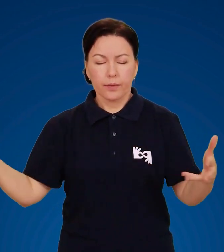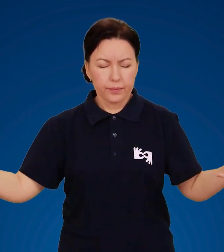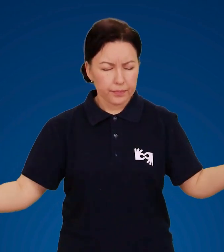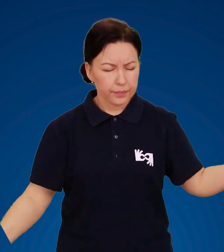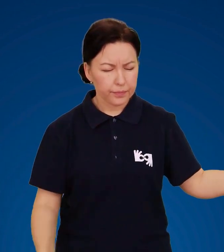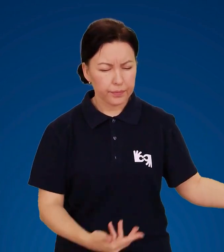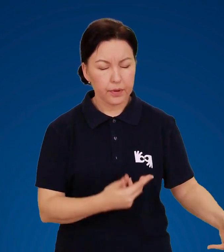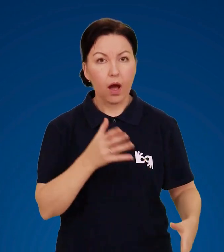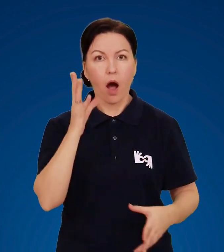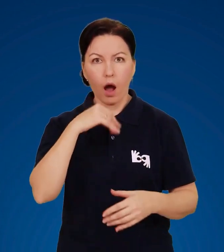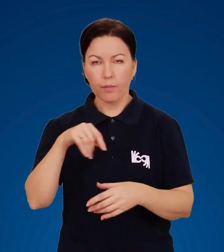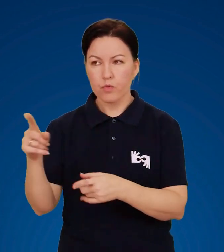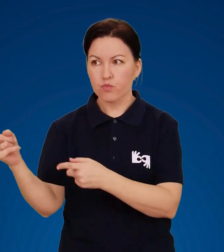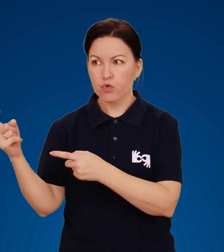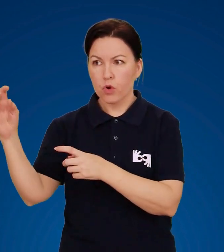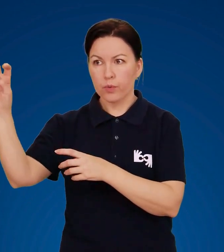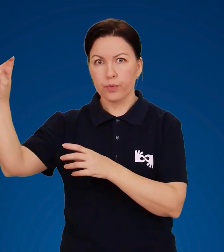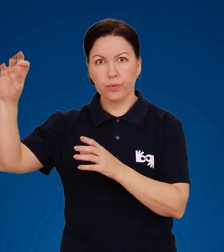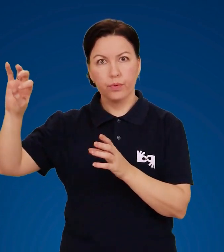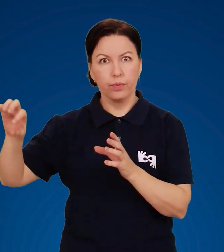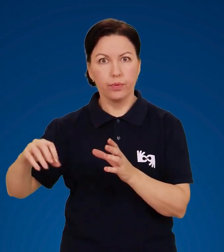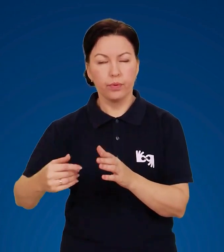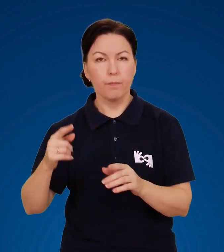можуть затягти у приміщення блискавку.